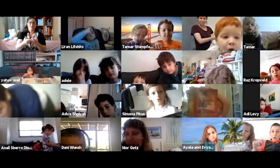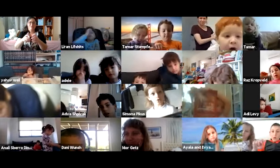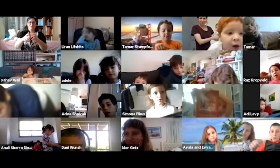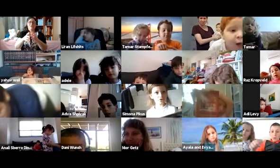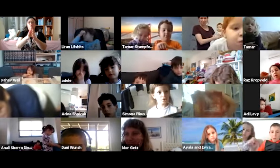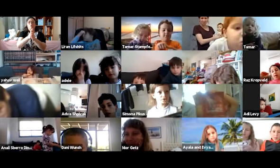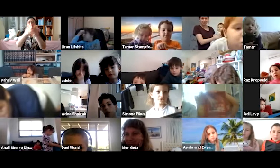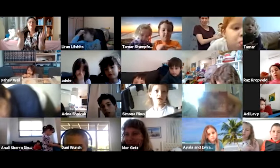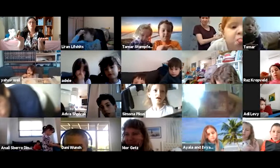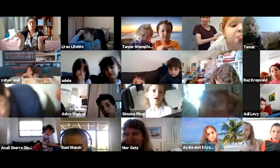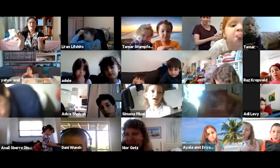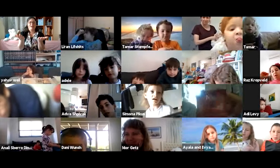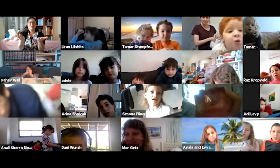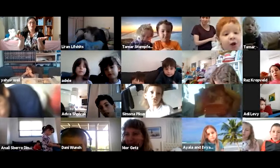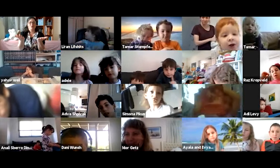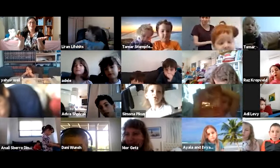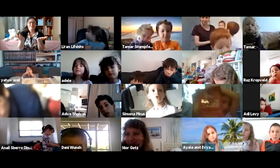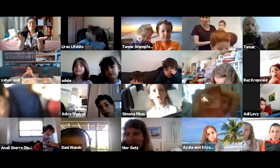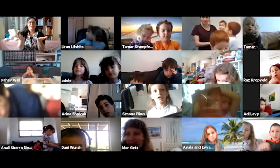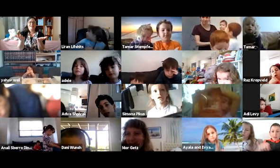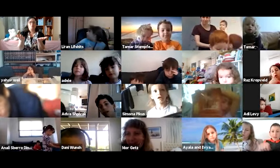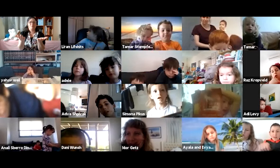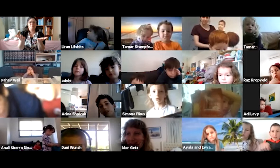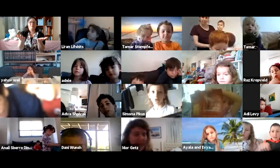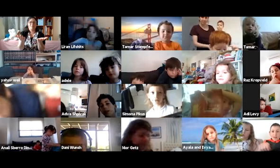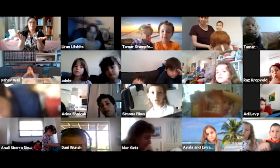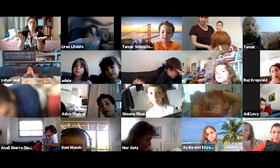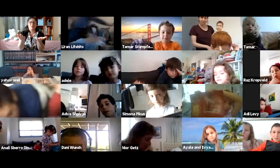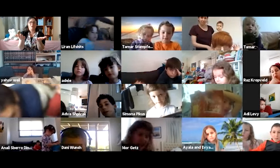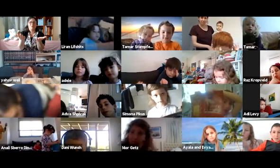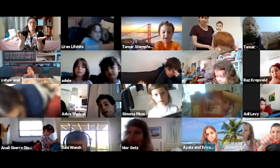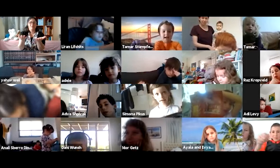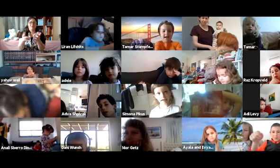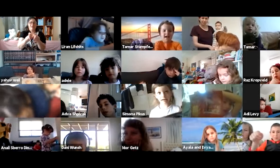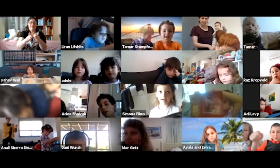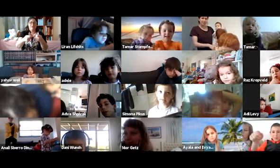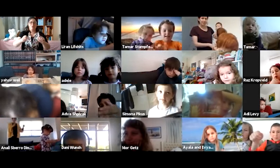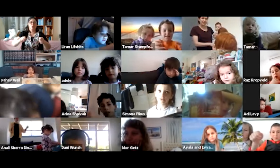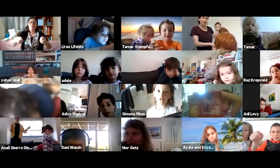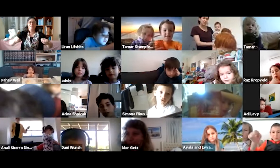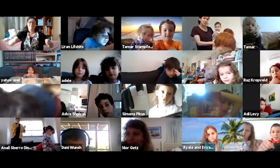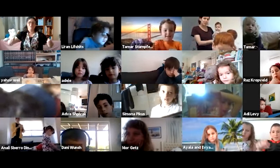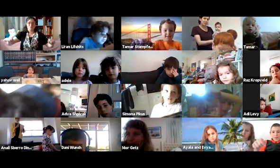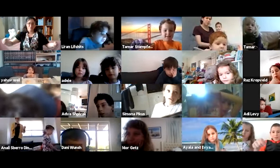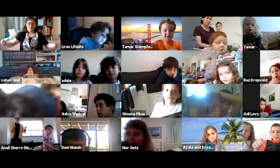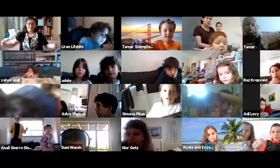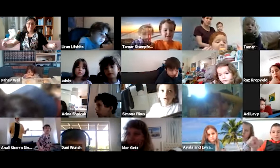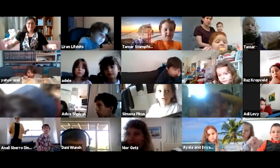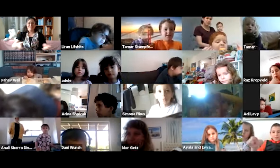זה שאנחנו לא פותחים אותו ככה, נכון? איך אנחנו פותחים את הספר תורה שלנו? אנחנו גוללים אותו. אז